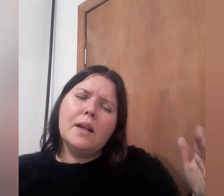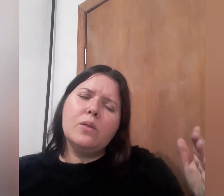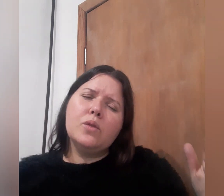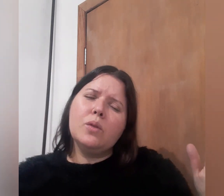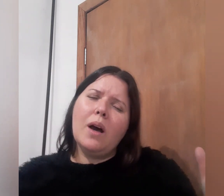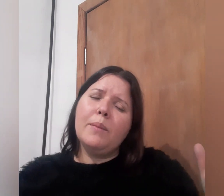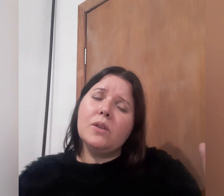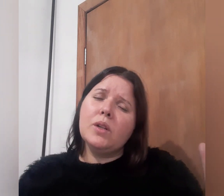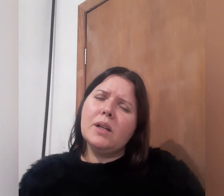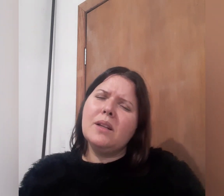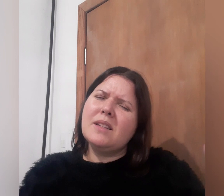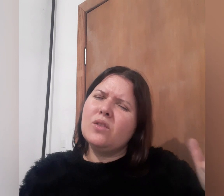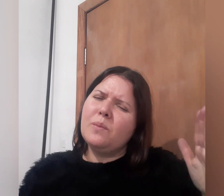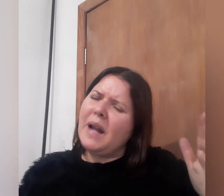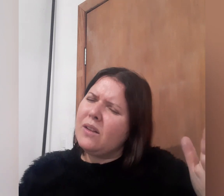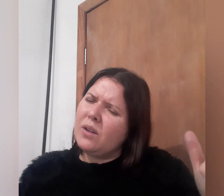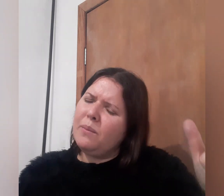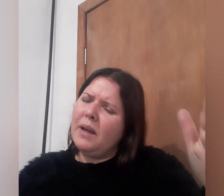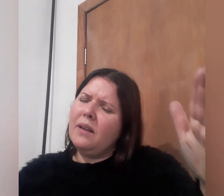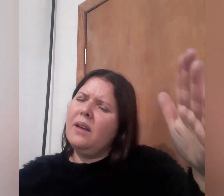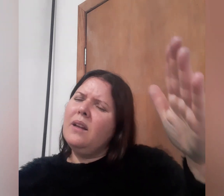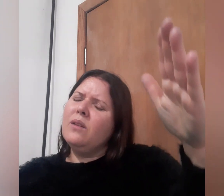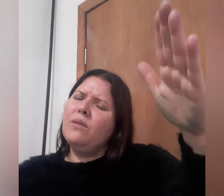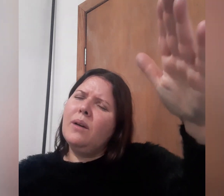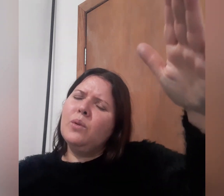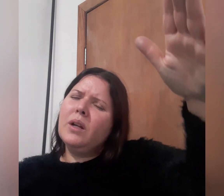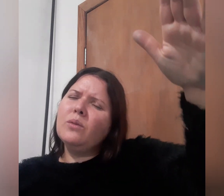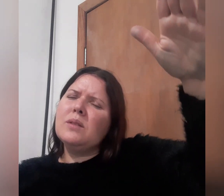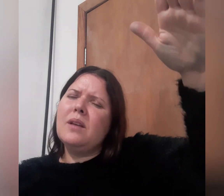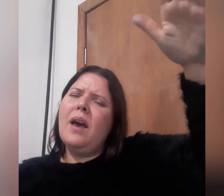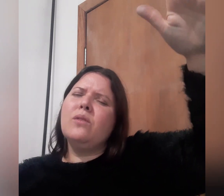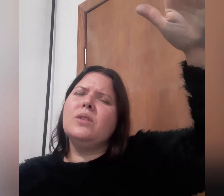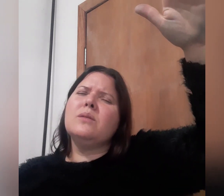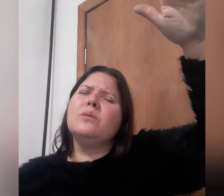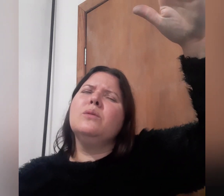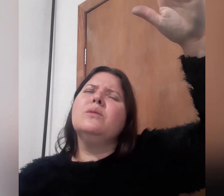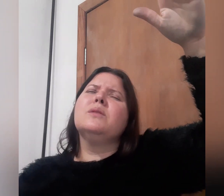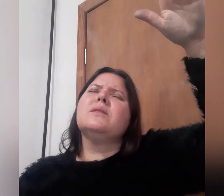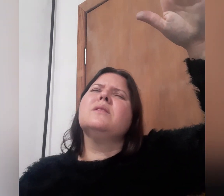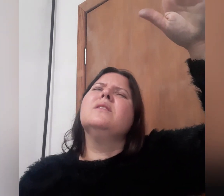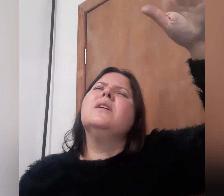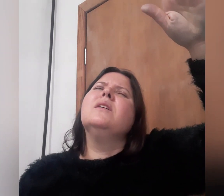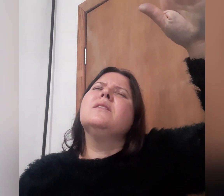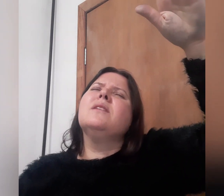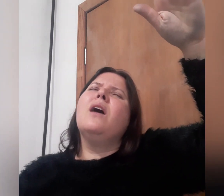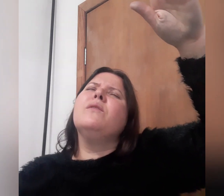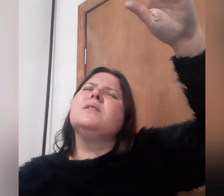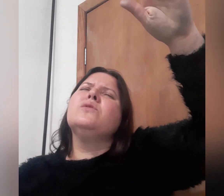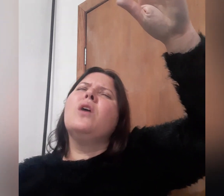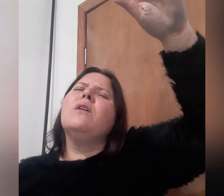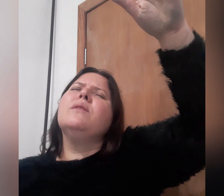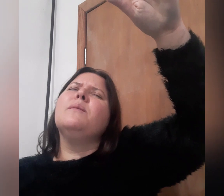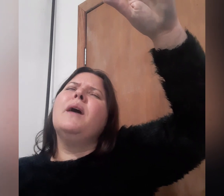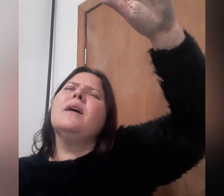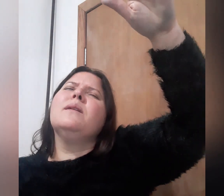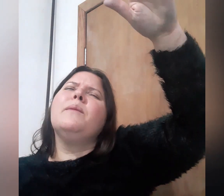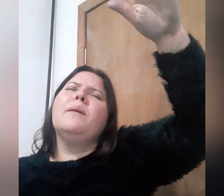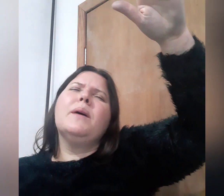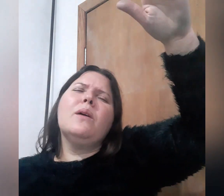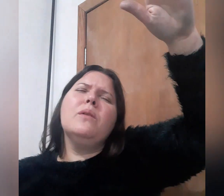ele continuar praticando essas práticas, Pai. Ele não vai morar no céu, Jesus. Salva este jovem, liberta, Pai, para a honra